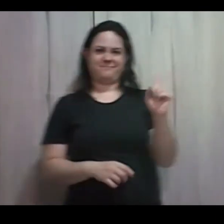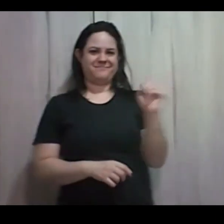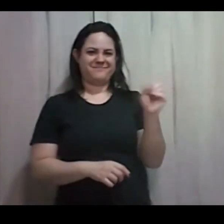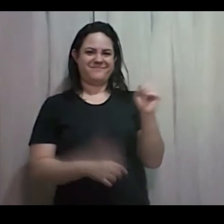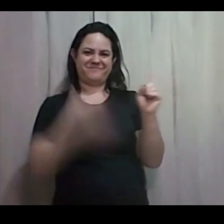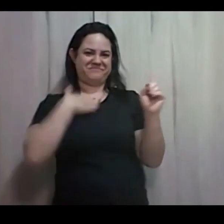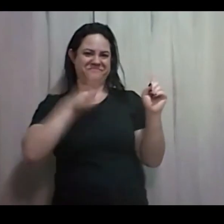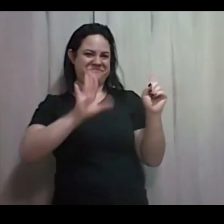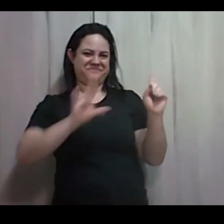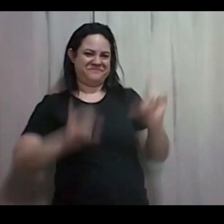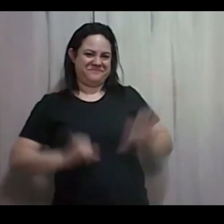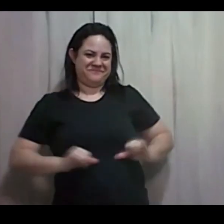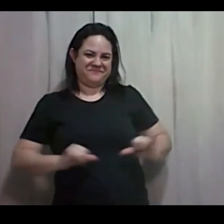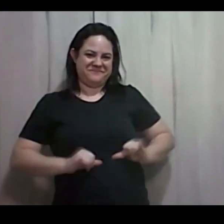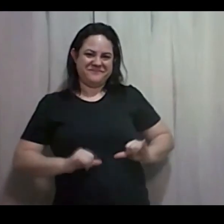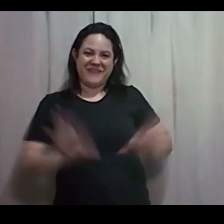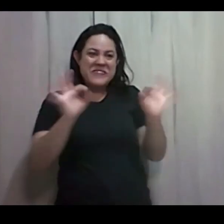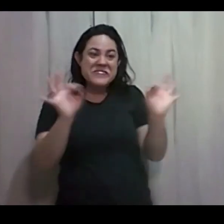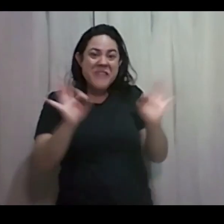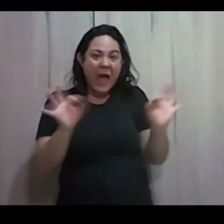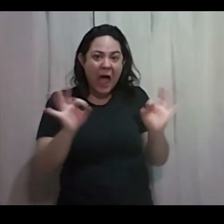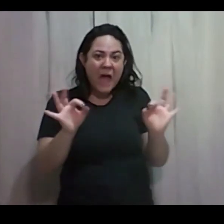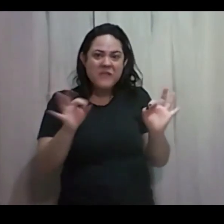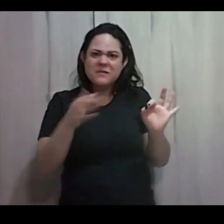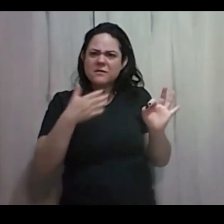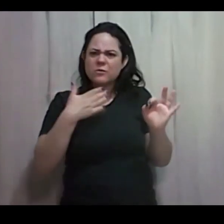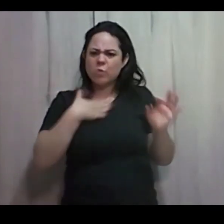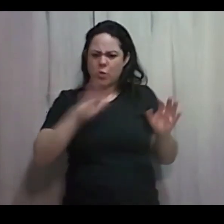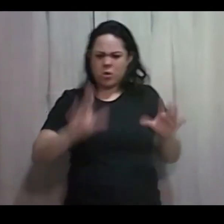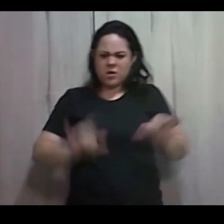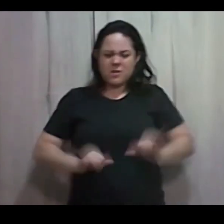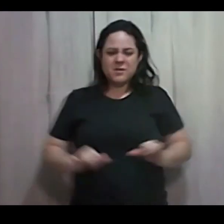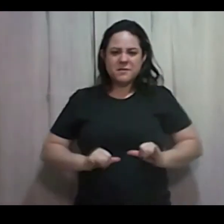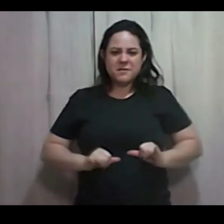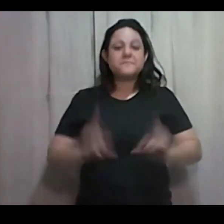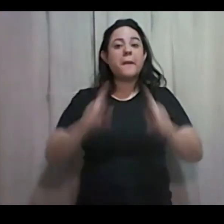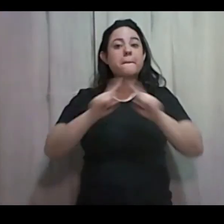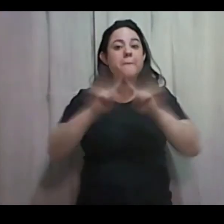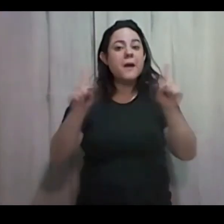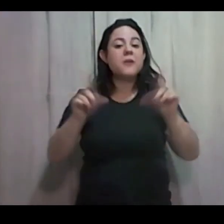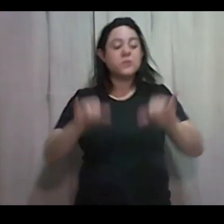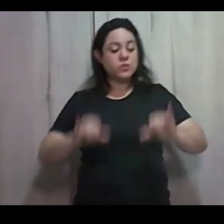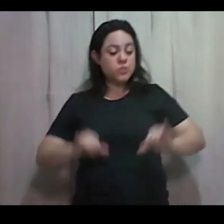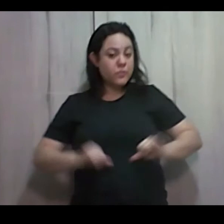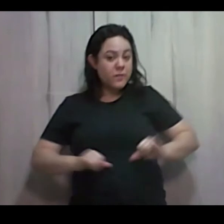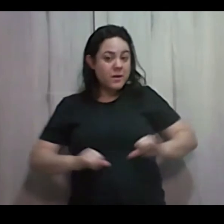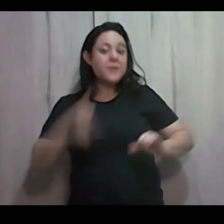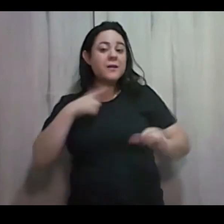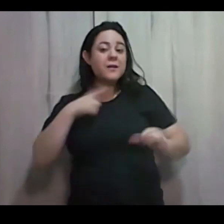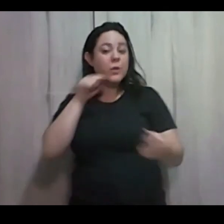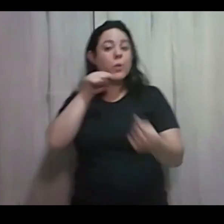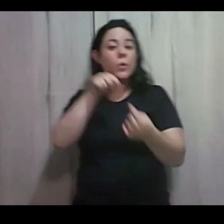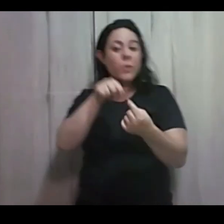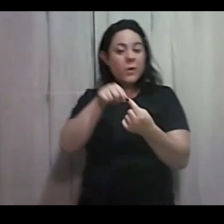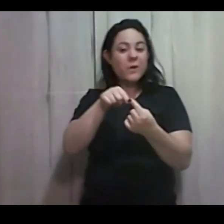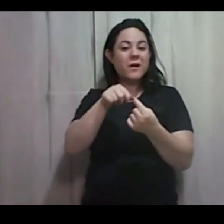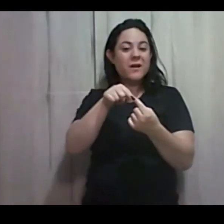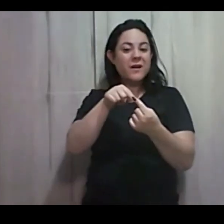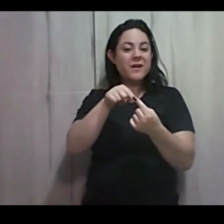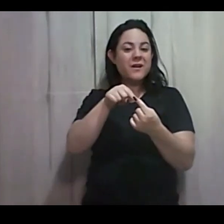Ninguém gosta de sofrer Ninguém gosta de sofrer Mas o sofrimento Tem uma função De nos manter atentos Esperto